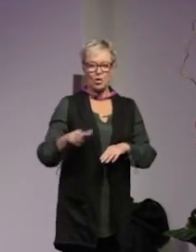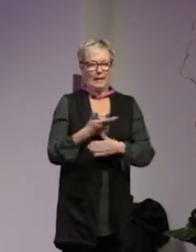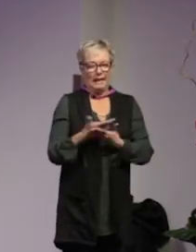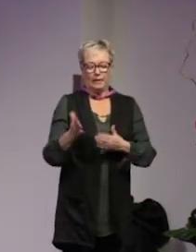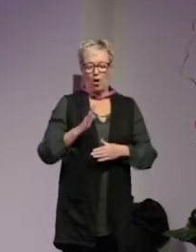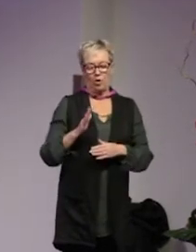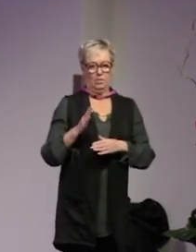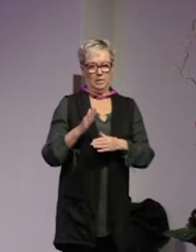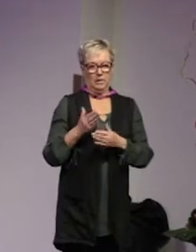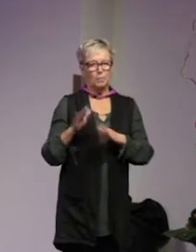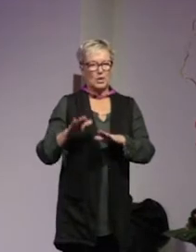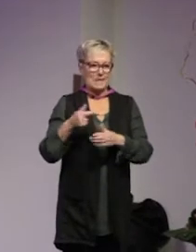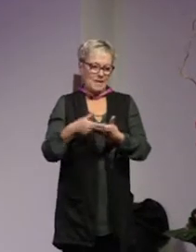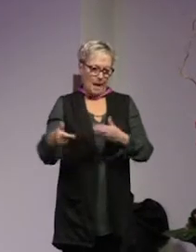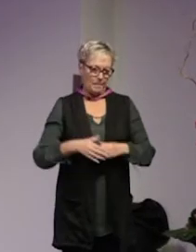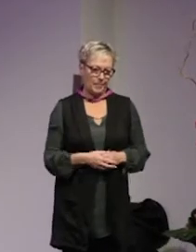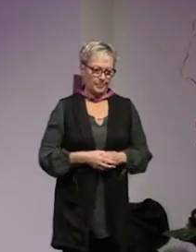-muslimska namn